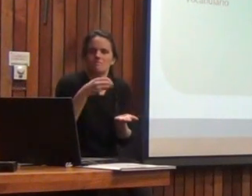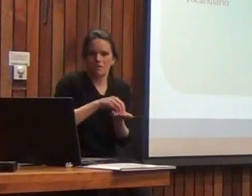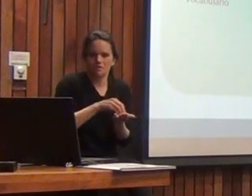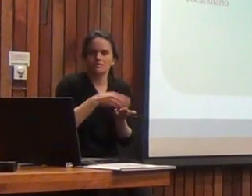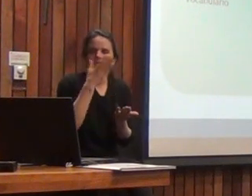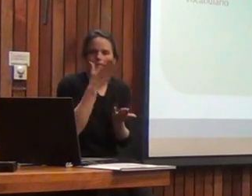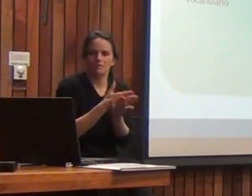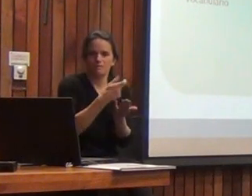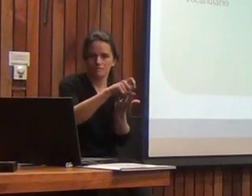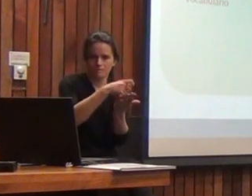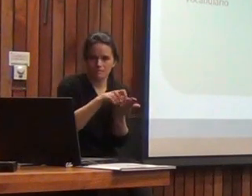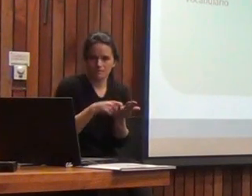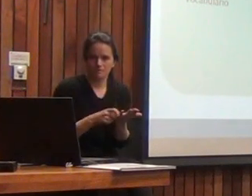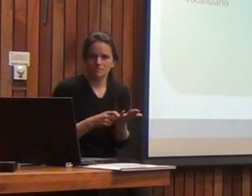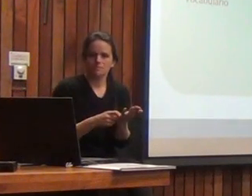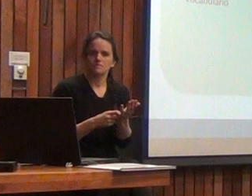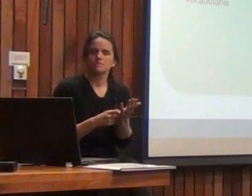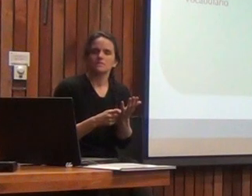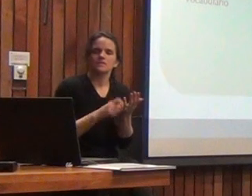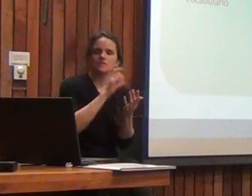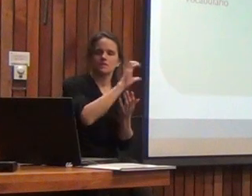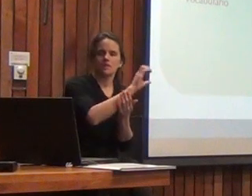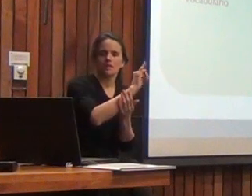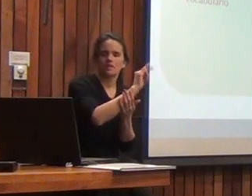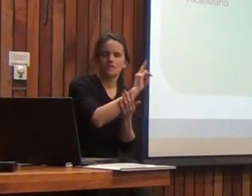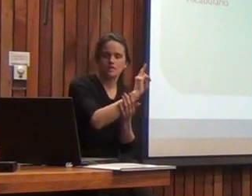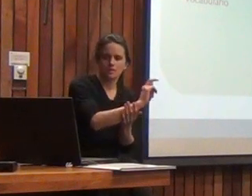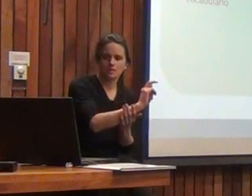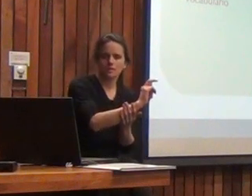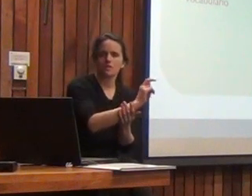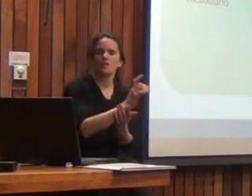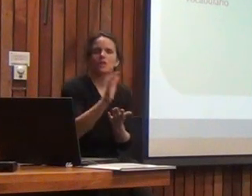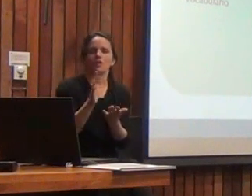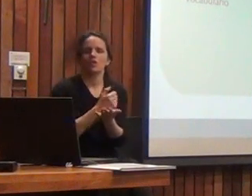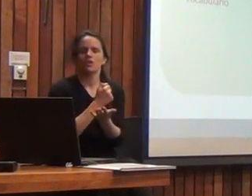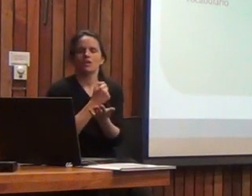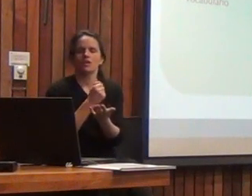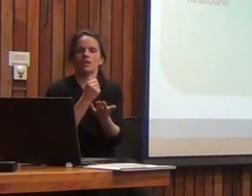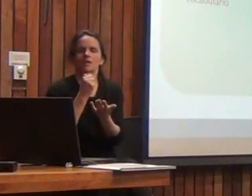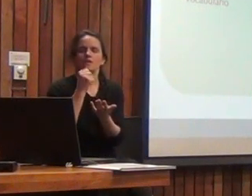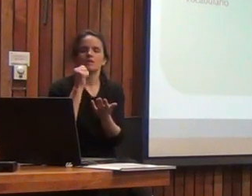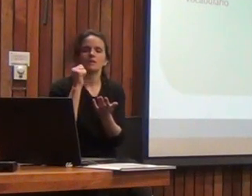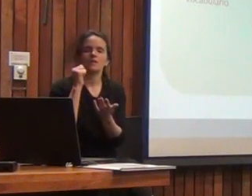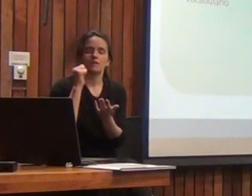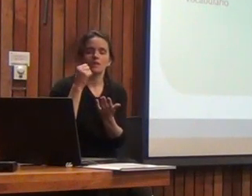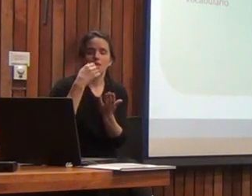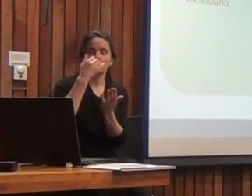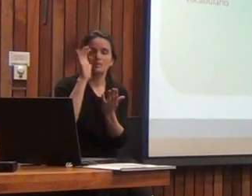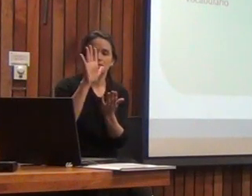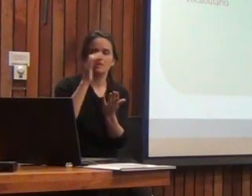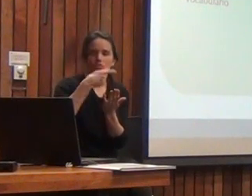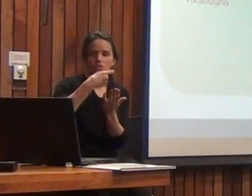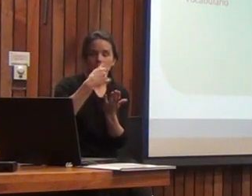tiene que aplicar además de las del CIT para obtener los cinco índices principales.